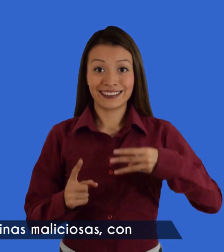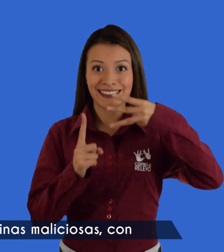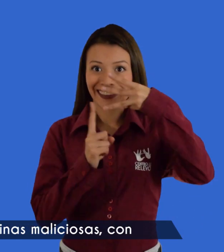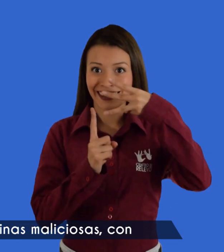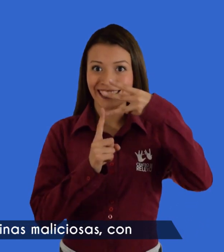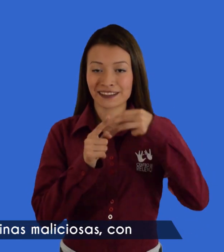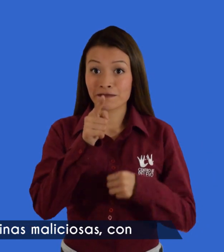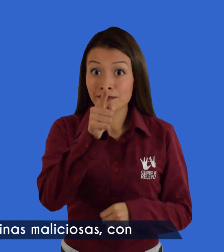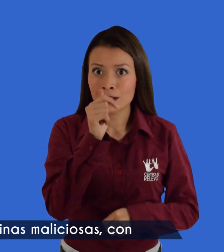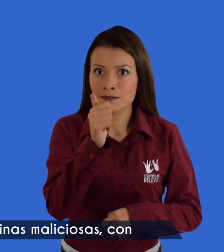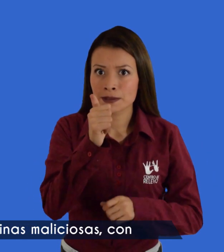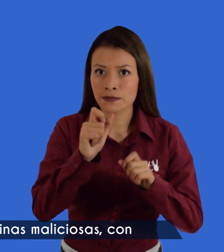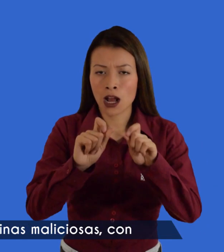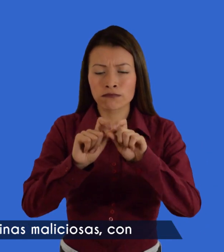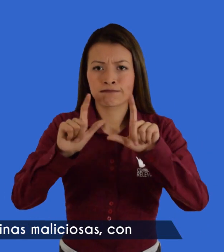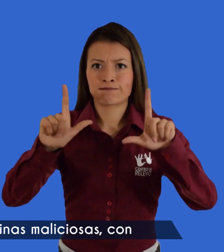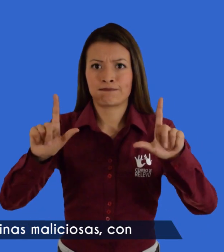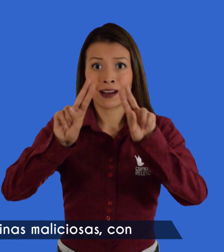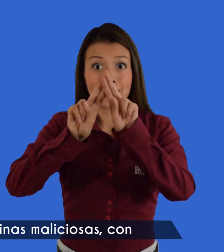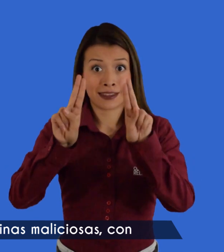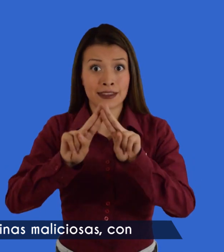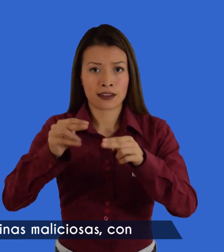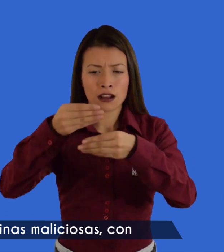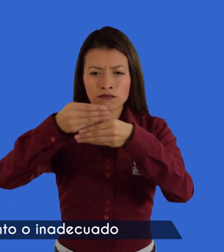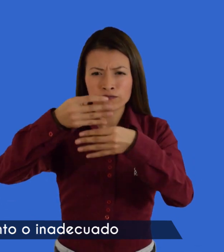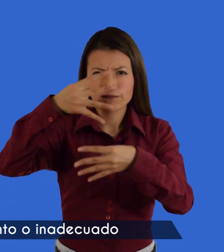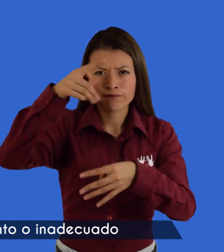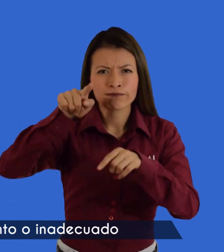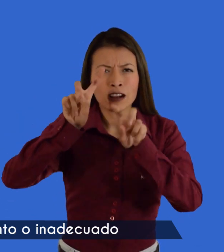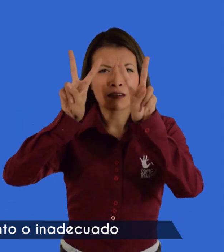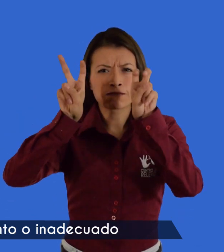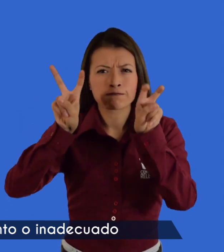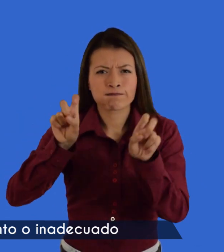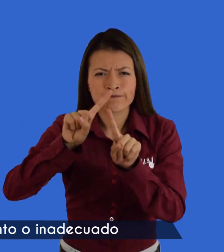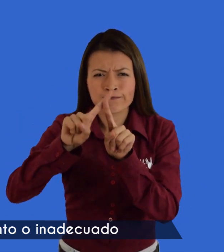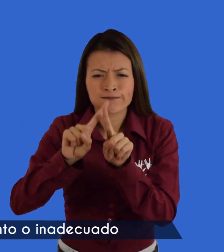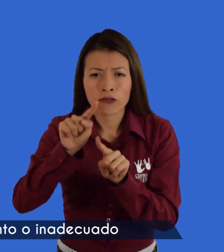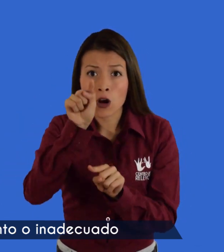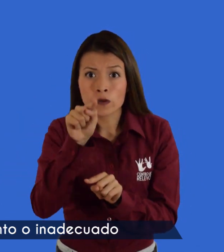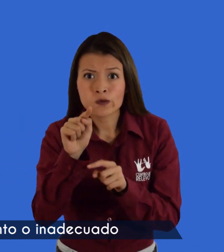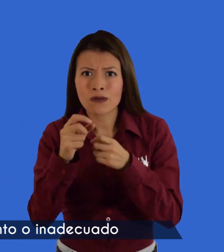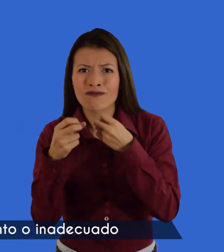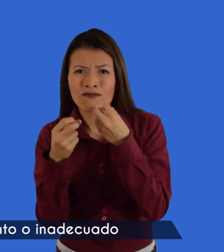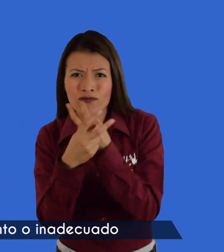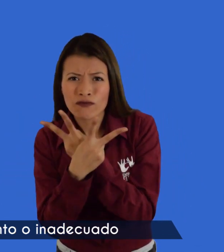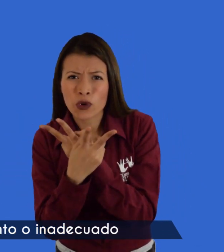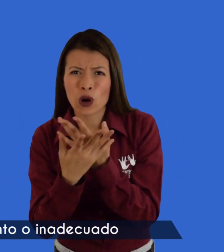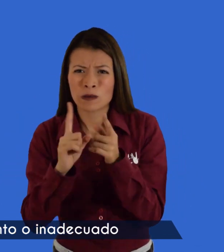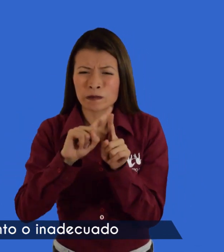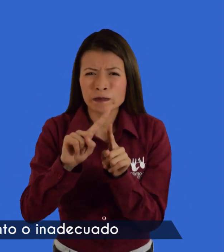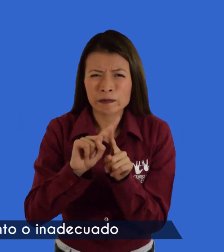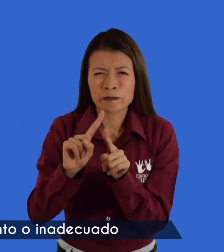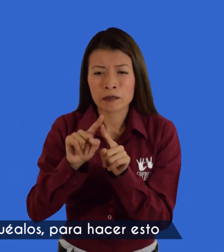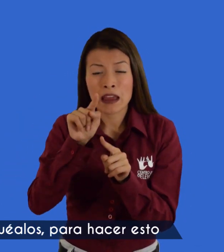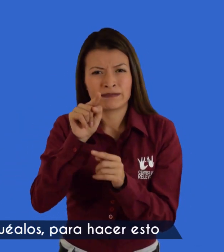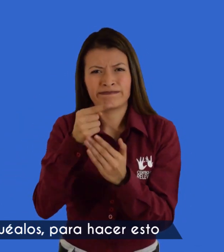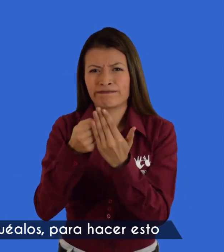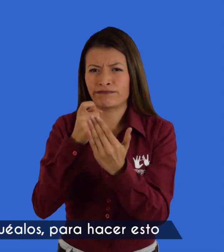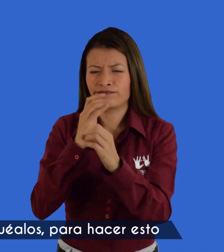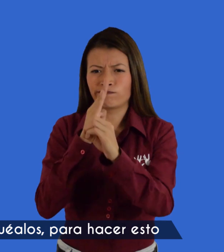Tercero, identifica las páginas maliciosas con contenido violento o inadecuado para menores